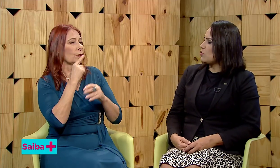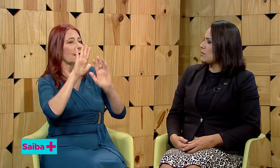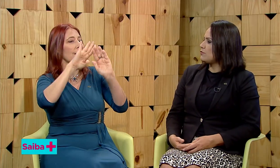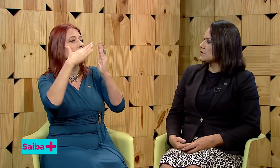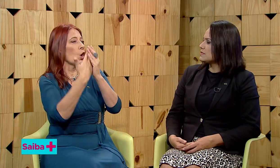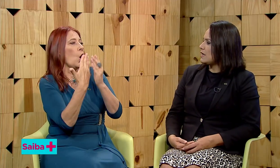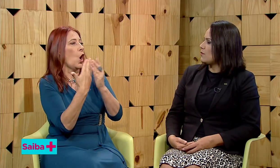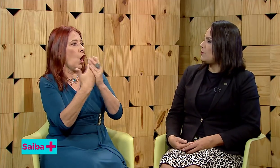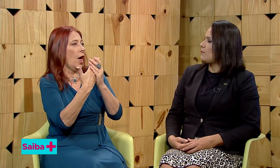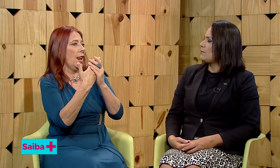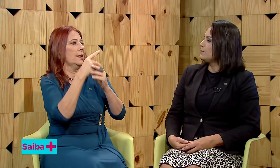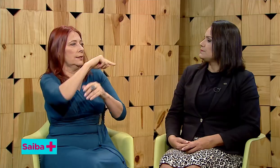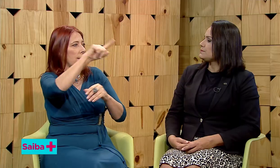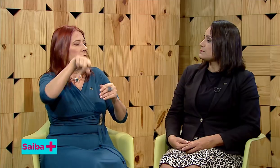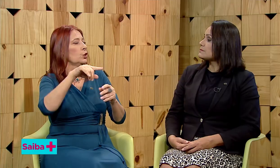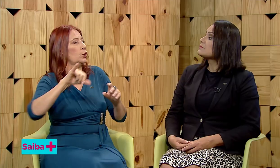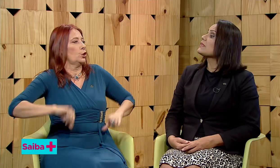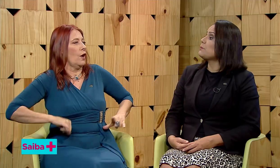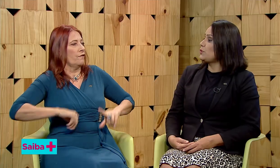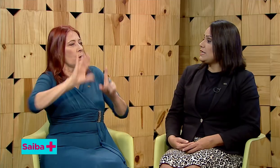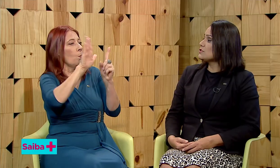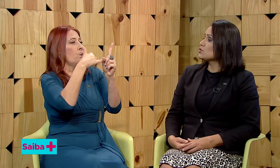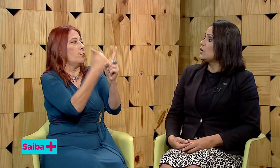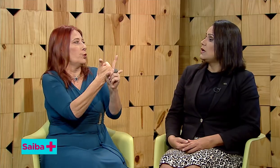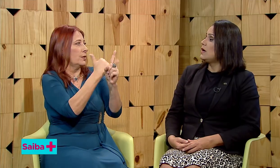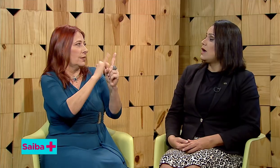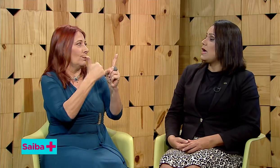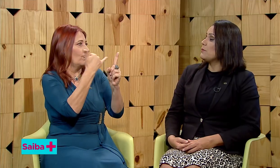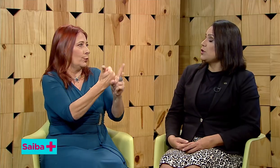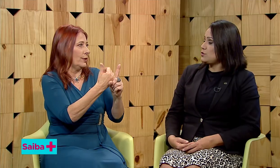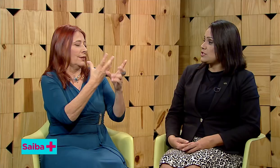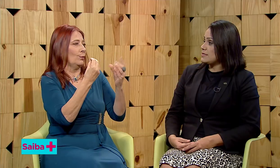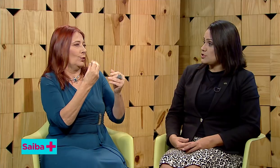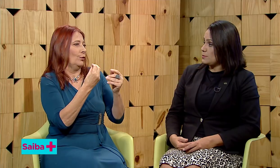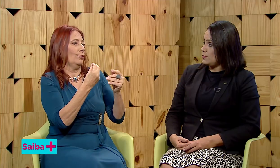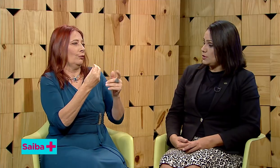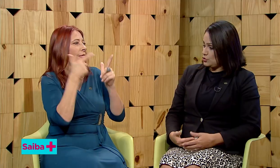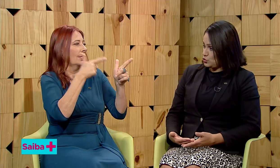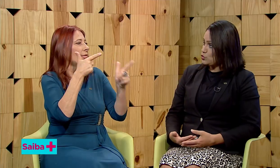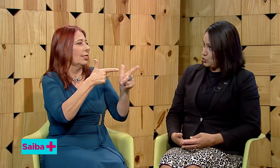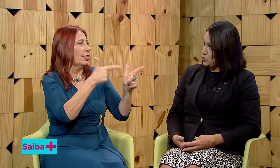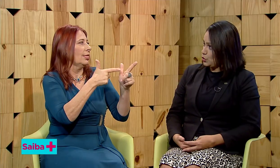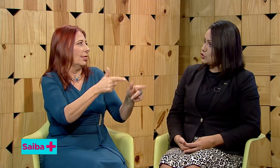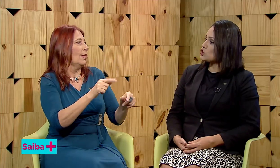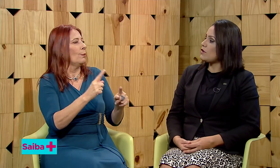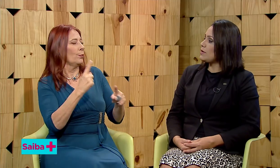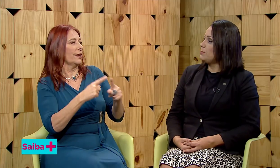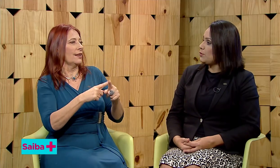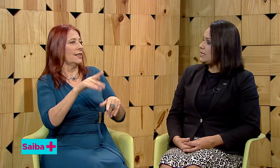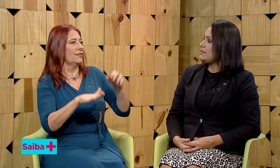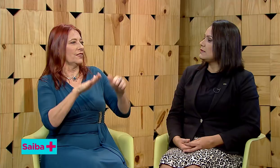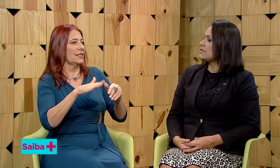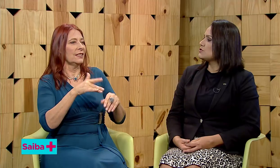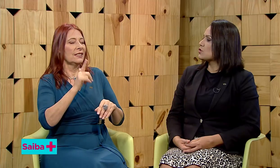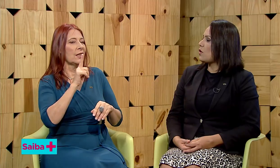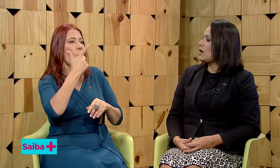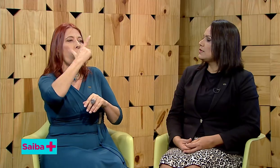alguma função. Por isso, muitos dessas, muitos dos surdos sofrem bullying nas escolas,